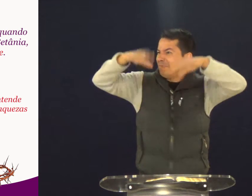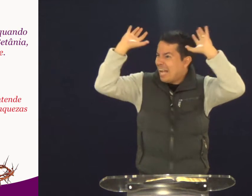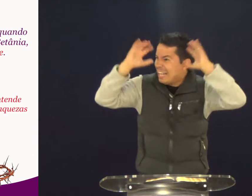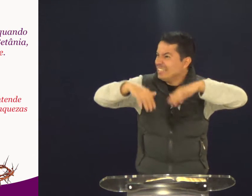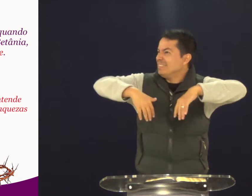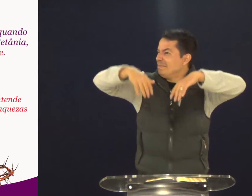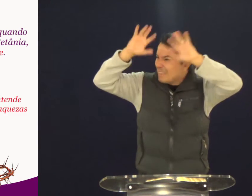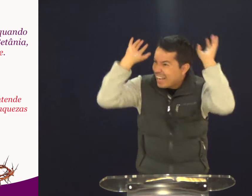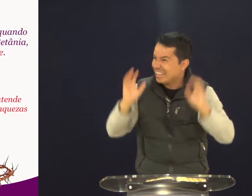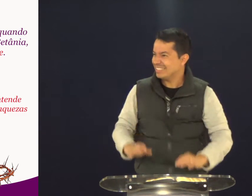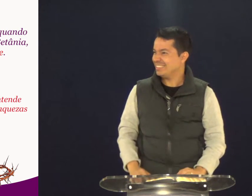Muito mais.